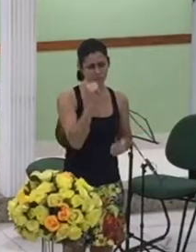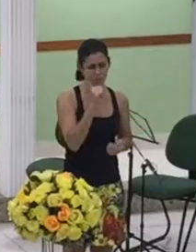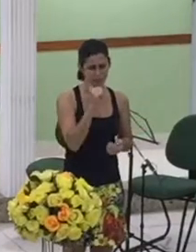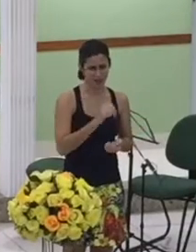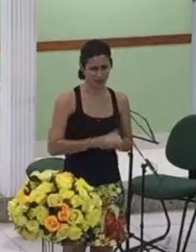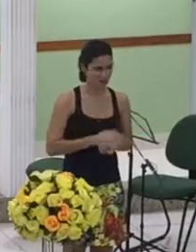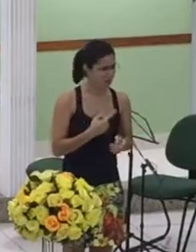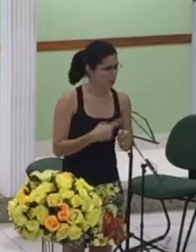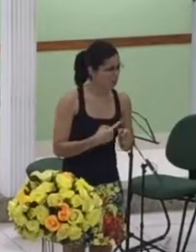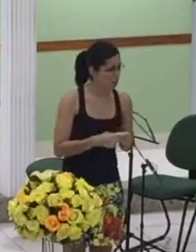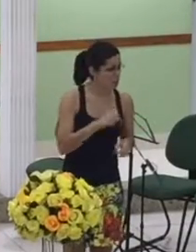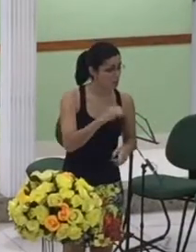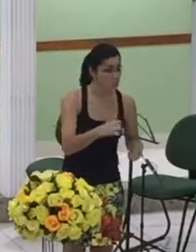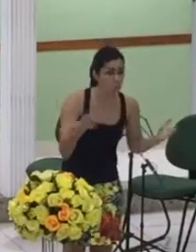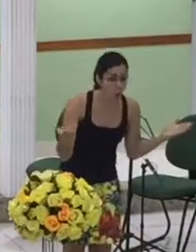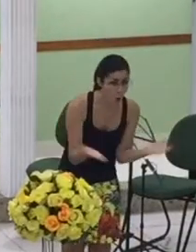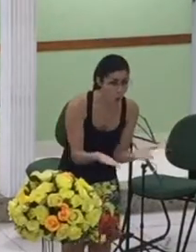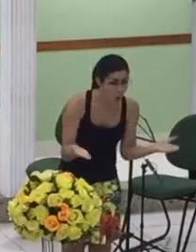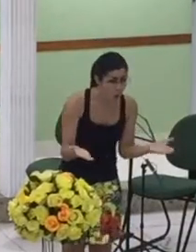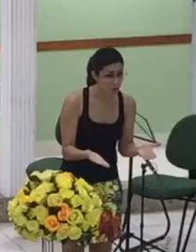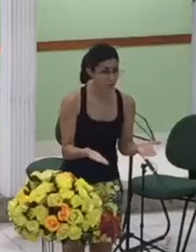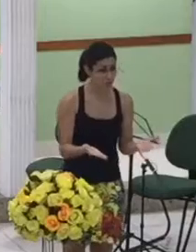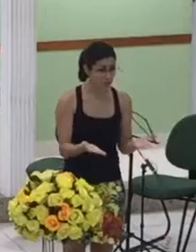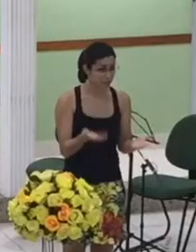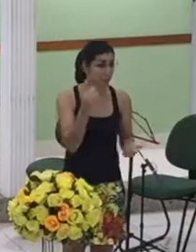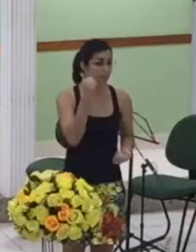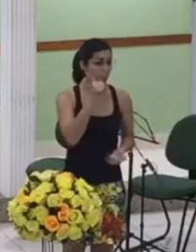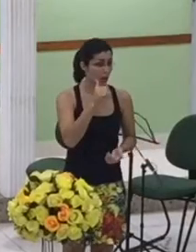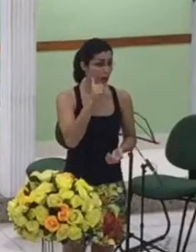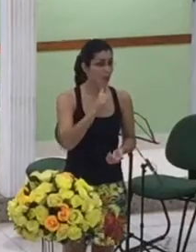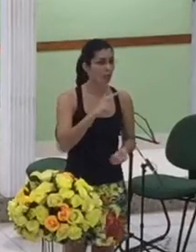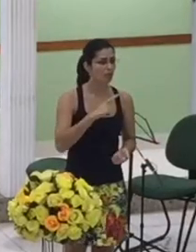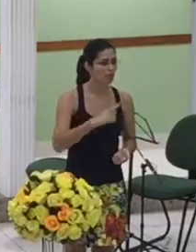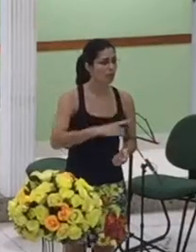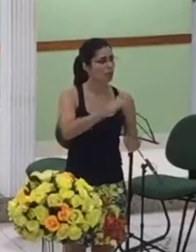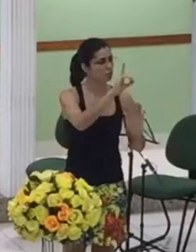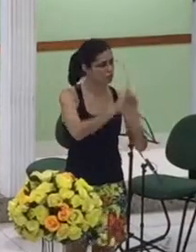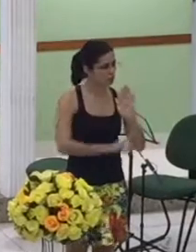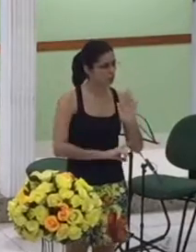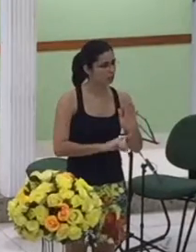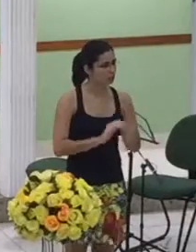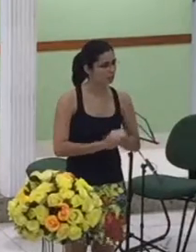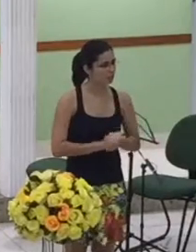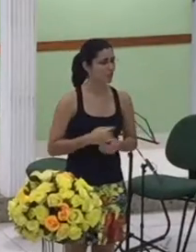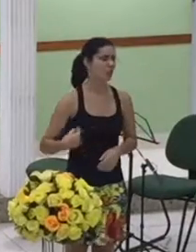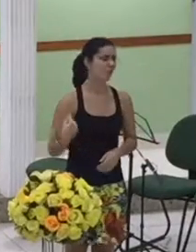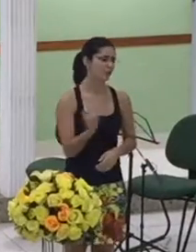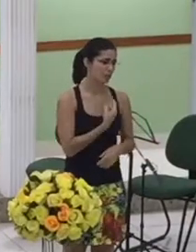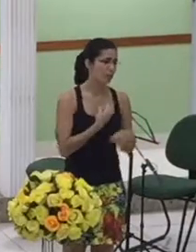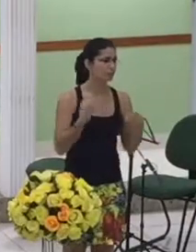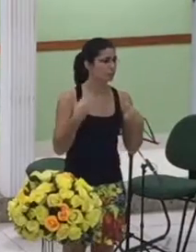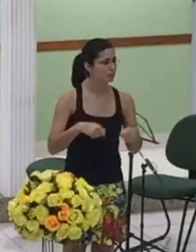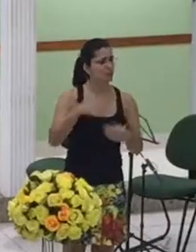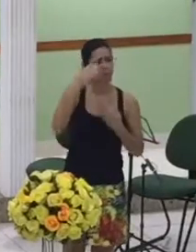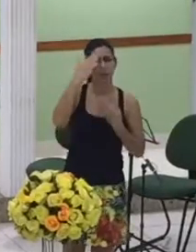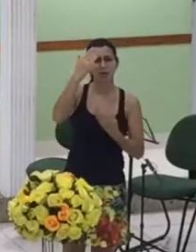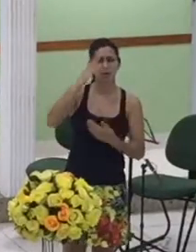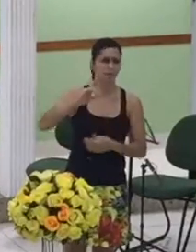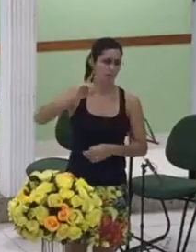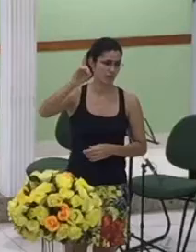tem algum direito hoje nós agradecemos a Cristo porque são os cristãos na pregação